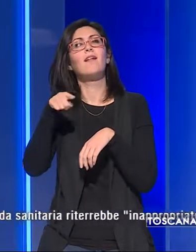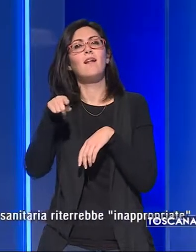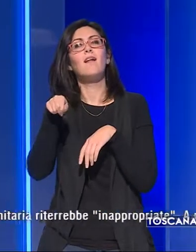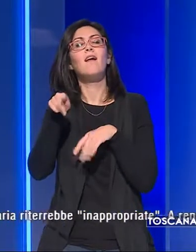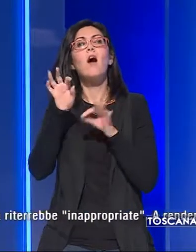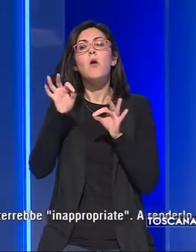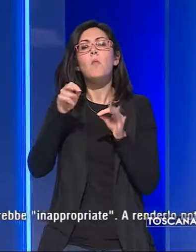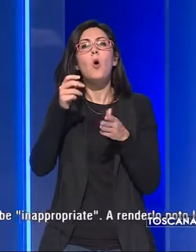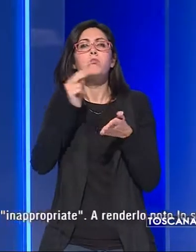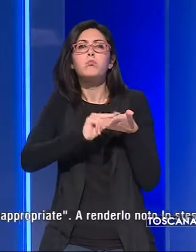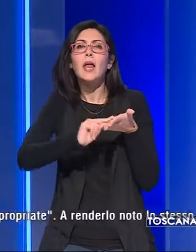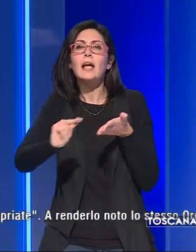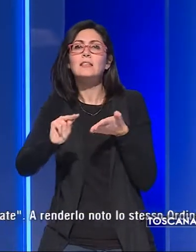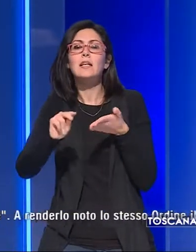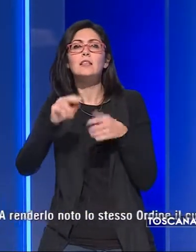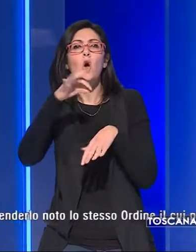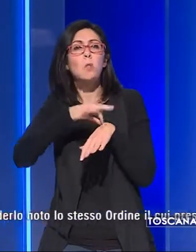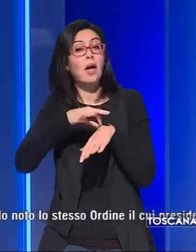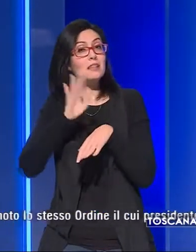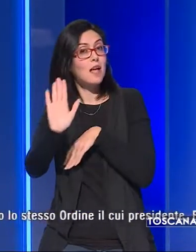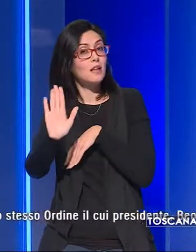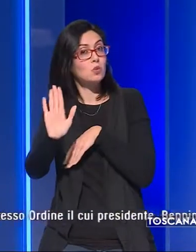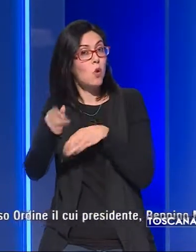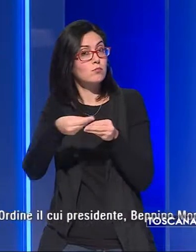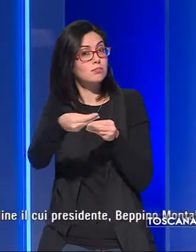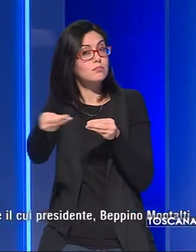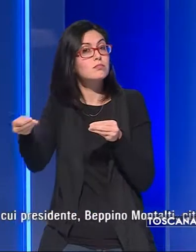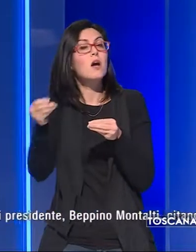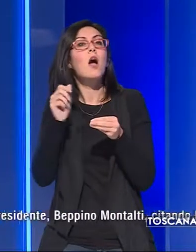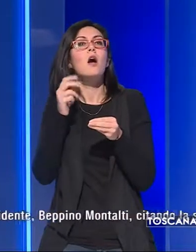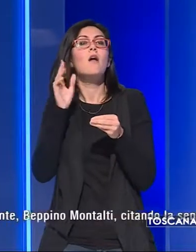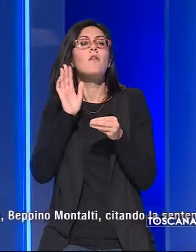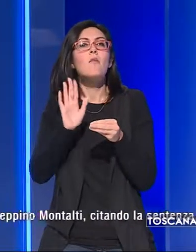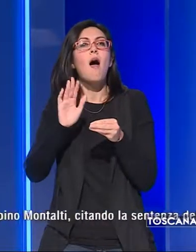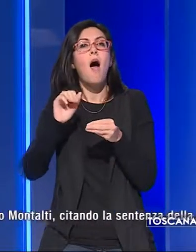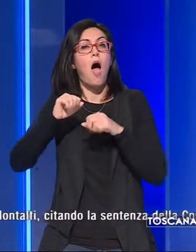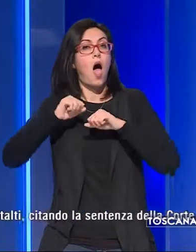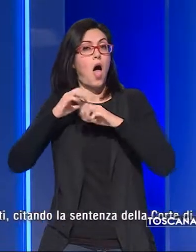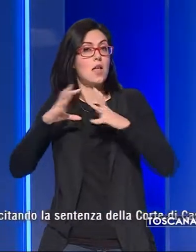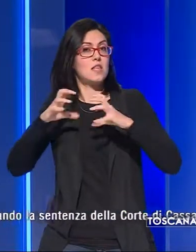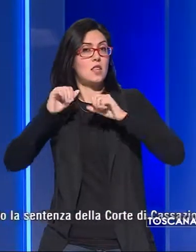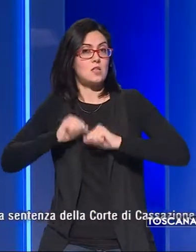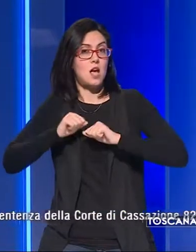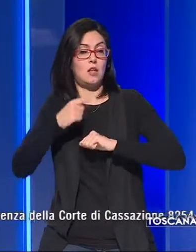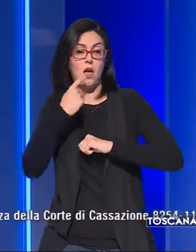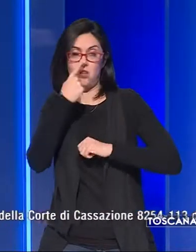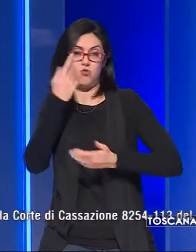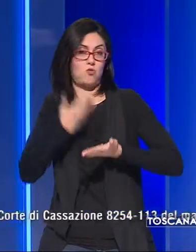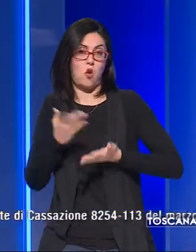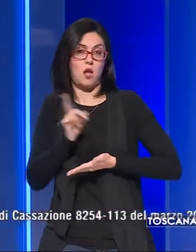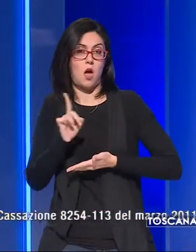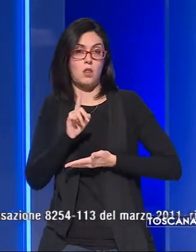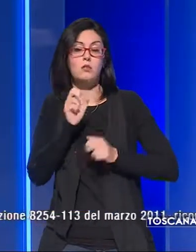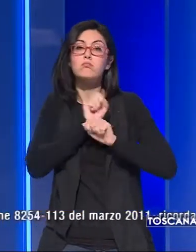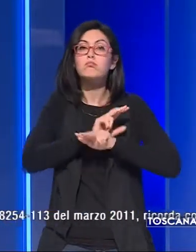effettuate a favore di propri pazienti e che l'azienda sanitaria riterrebbe inappropriate. A